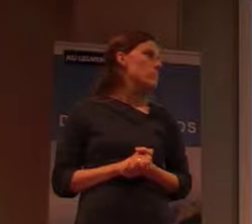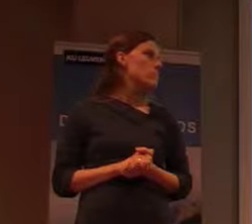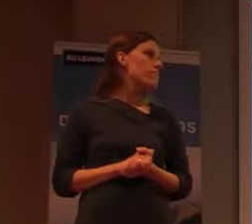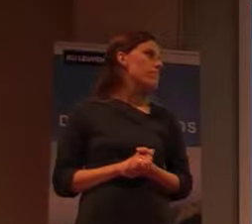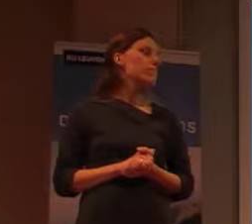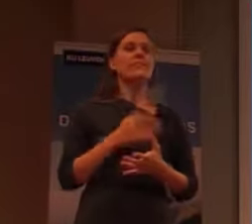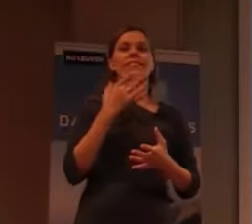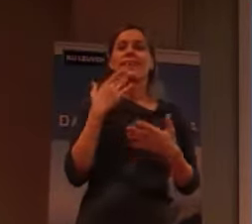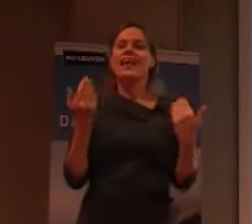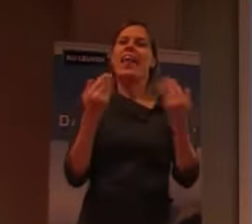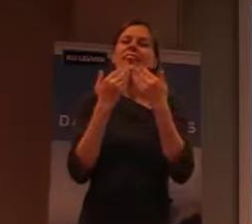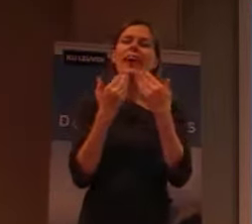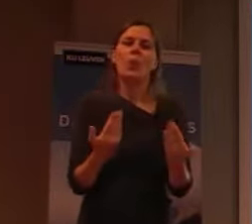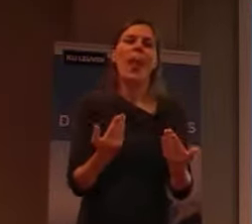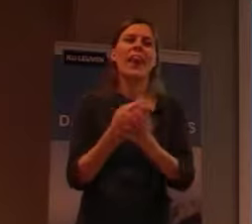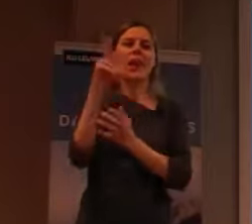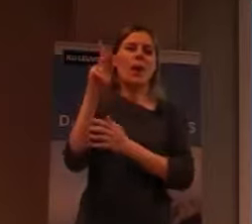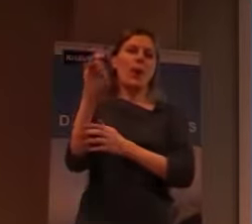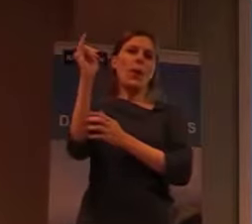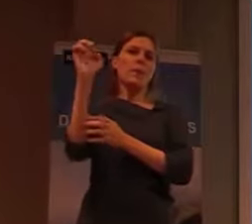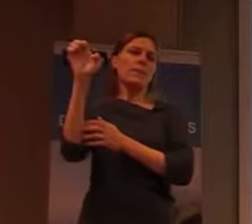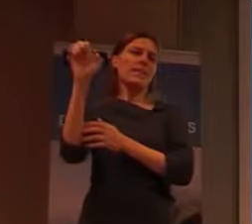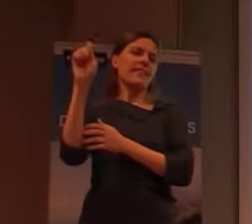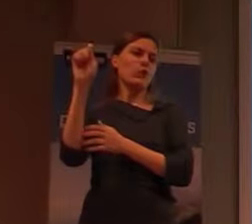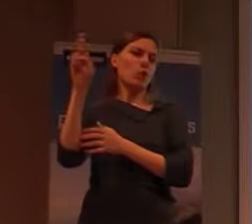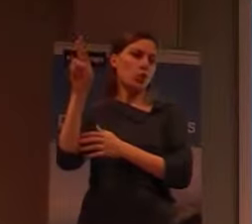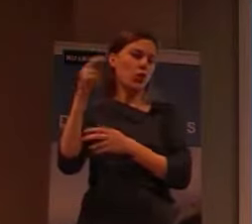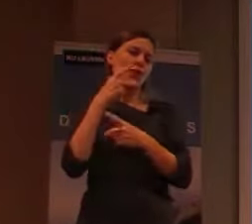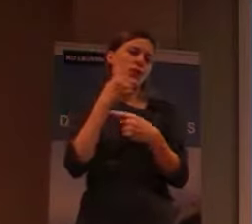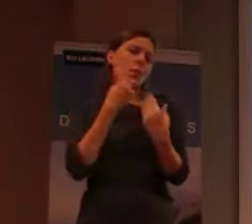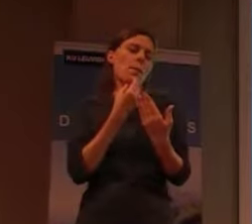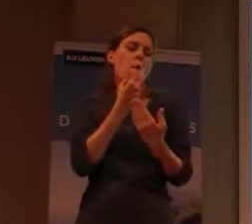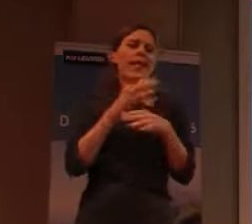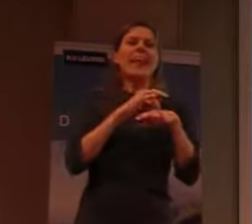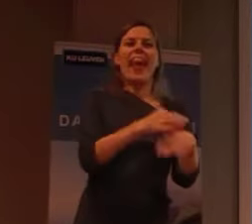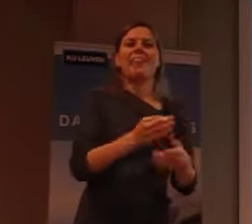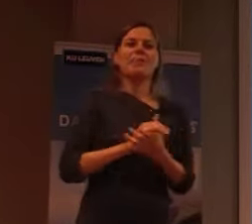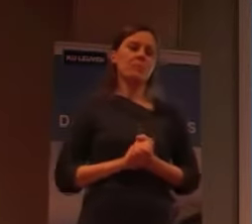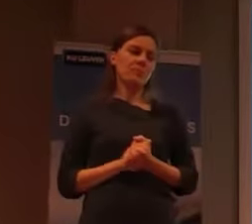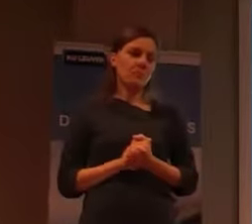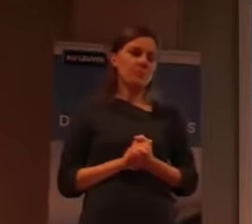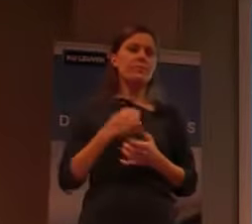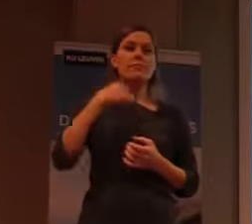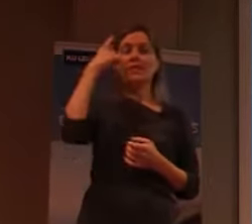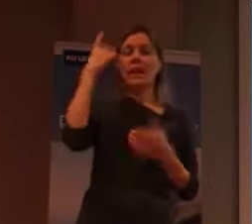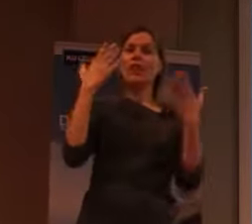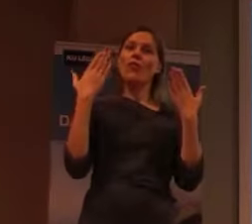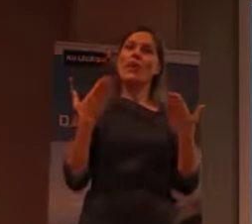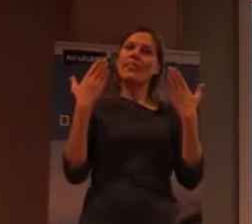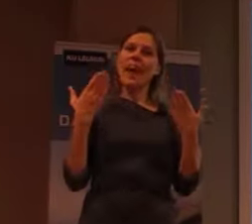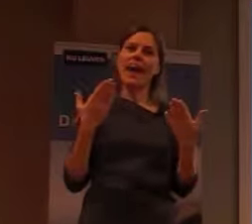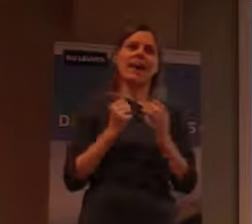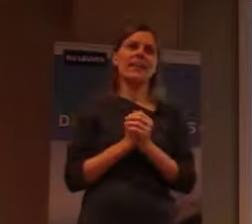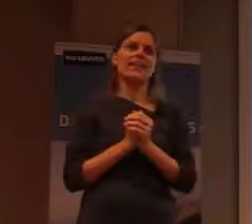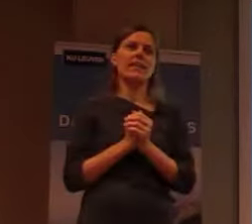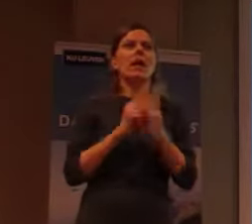Dank u wel Pieter voor een mooie inleiding. Ik dacht eigenlijk vandaag... Well,